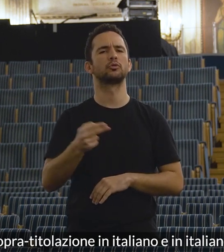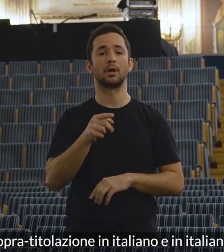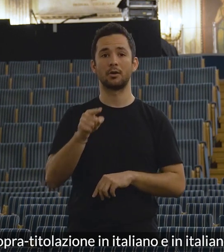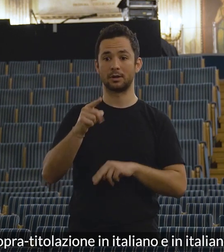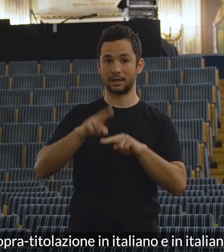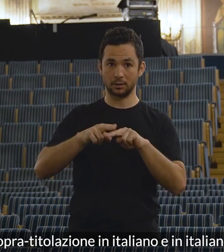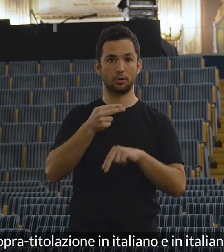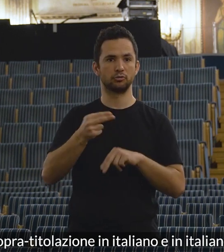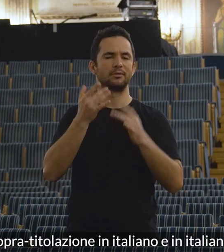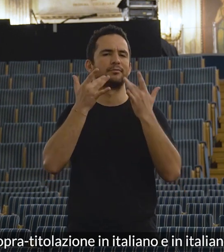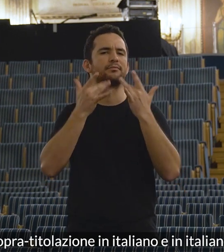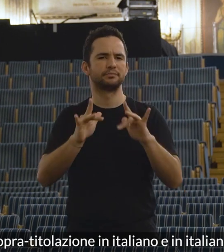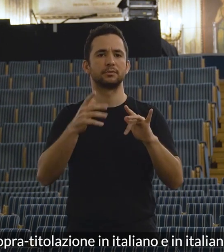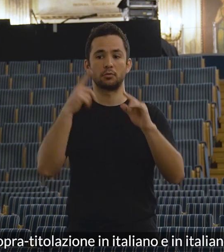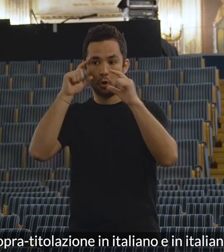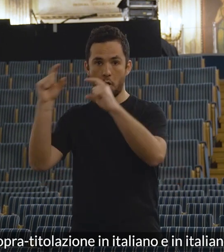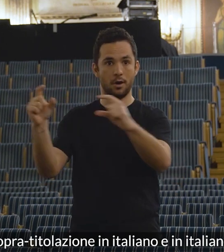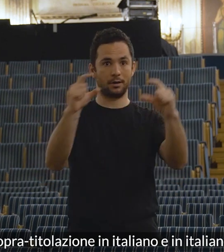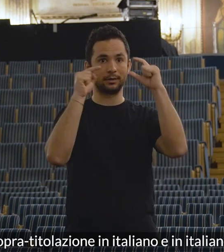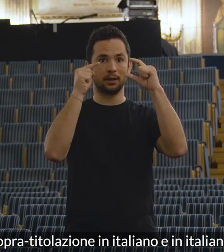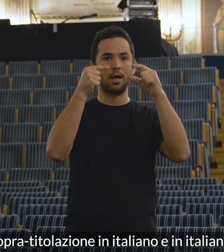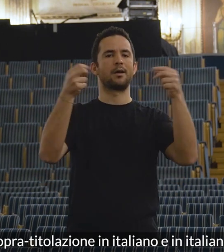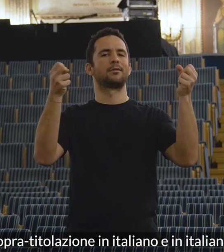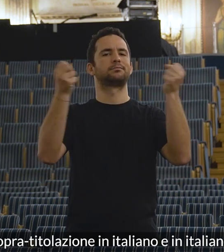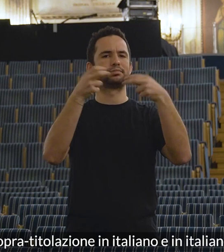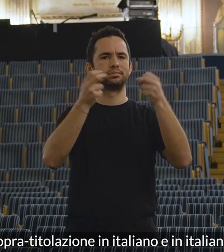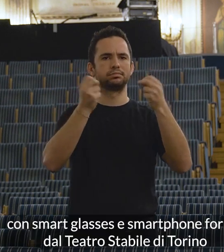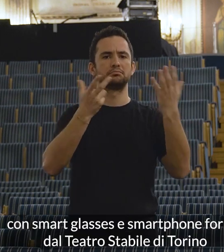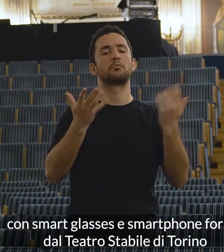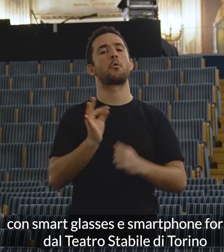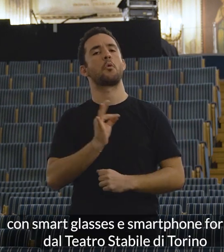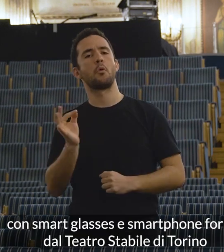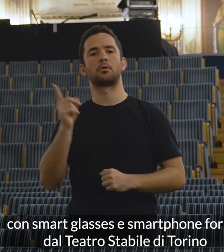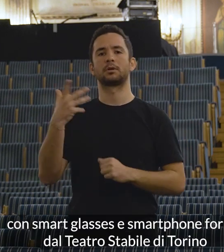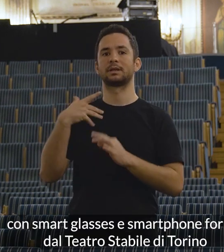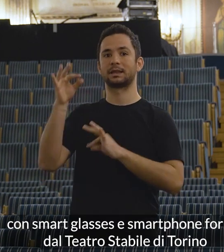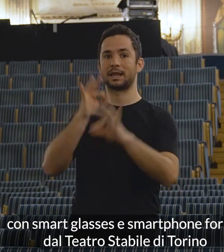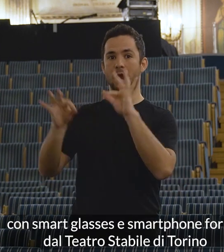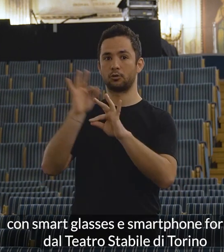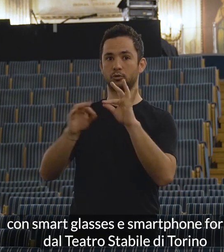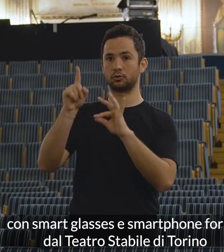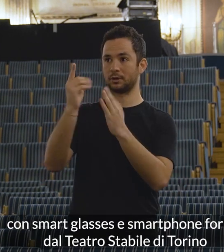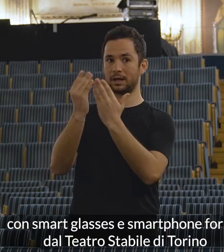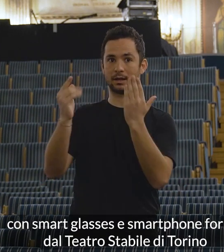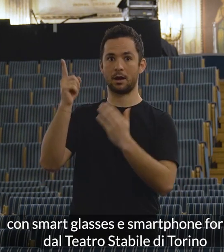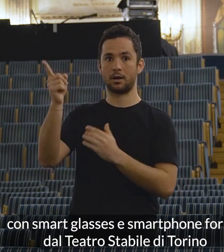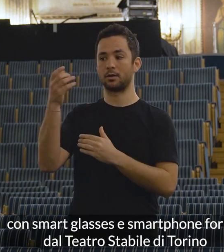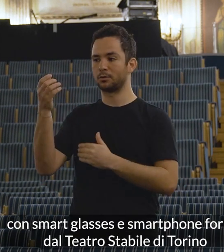titolazione in italiano e in italiano semplificato, con smart glasses e smartphone forniti dal